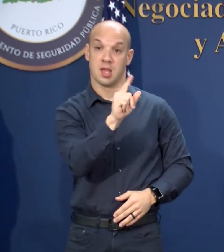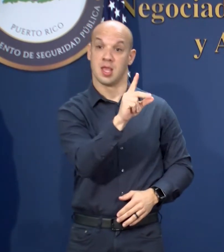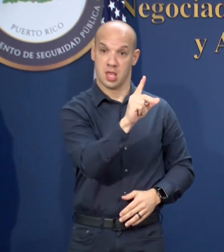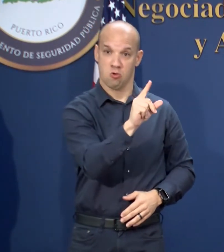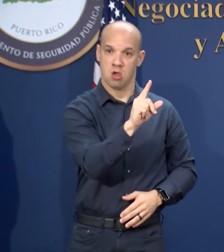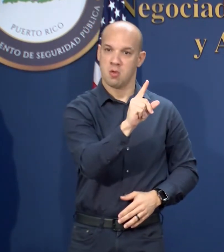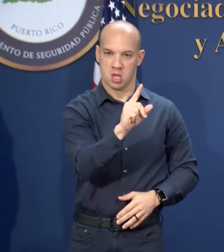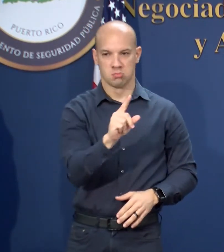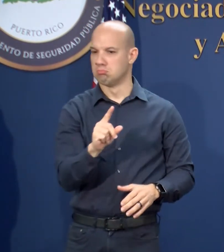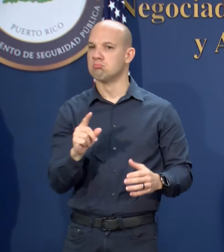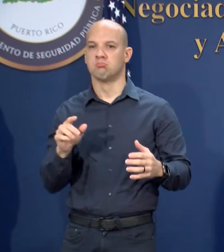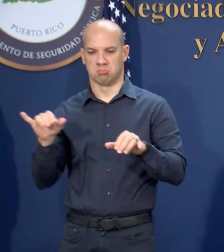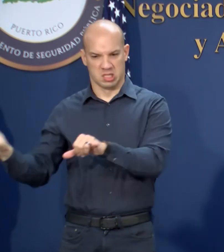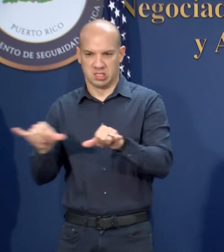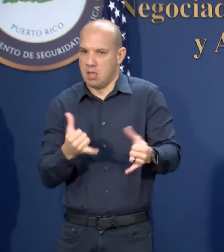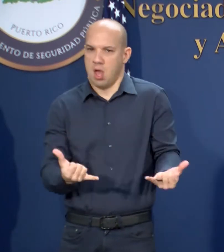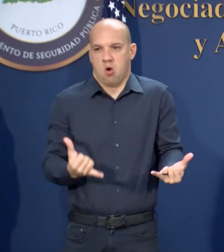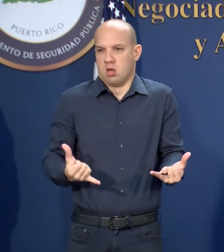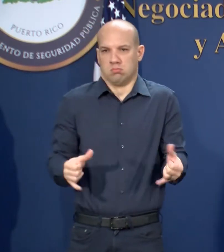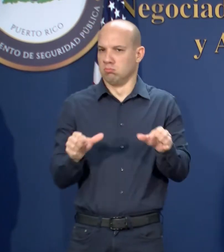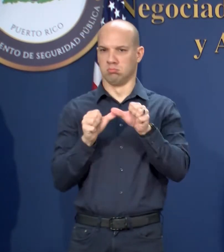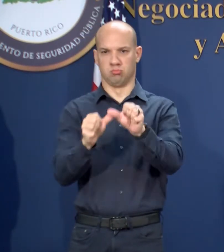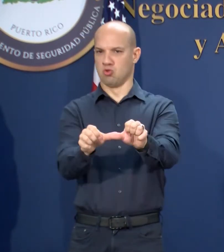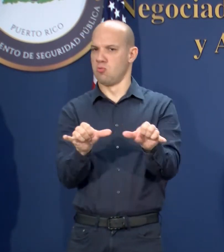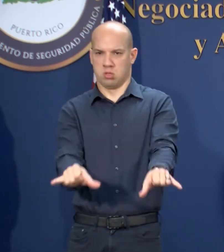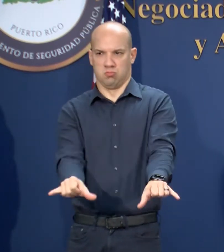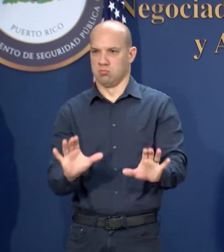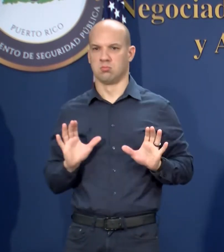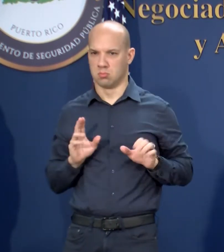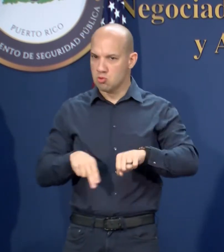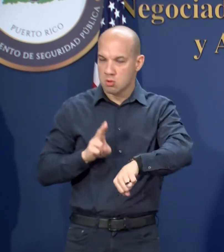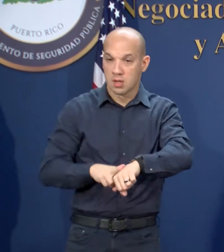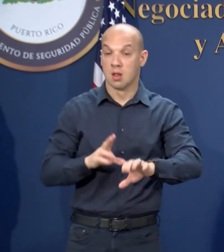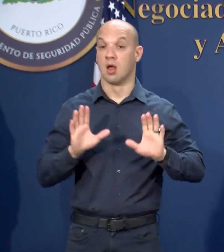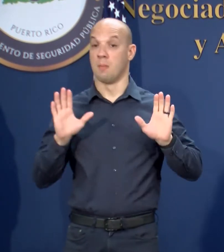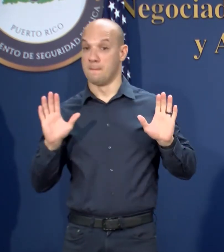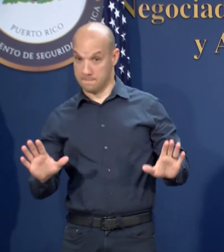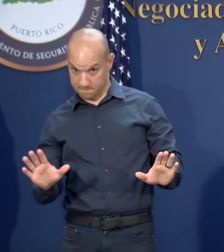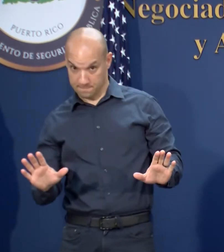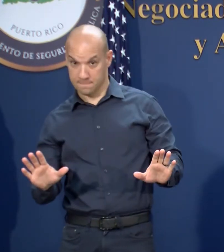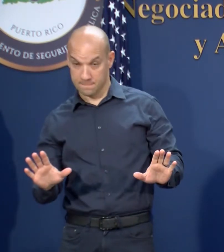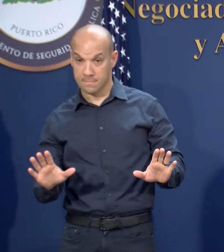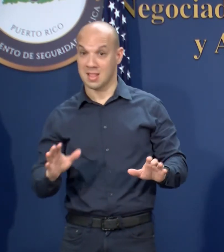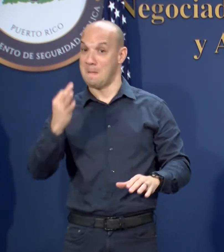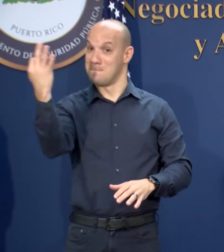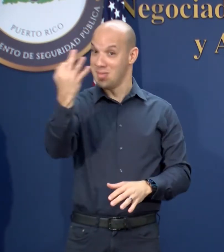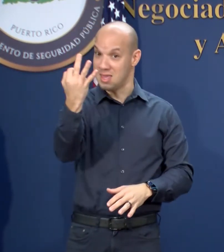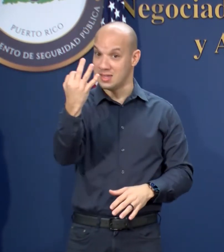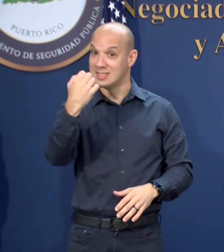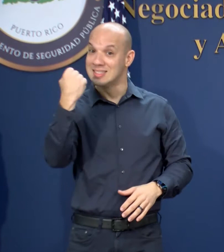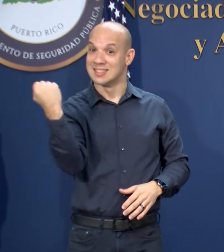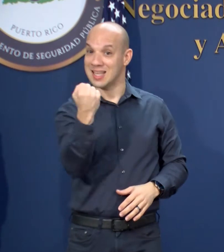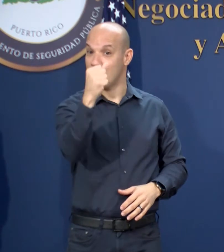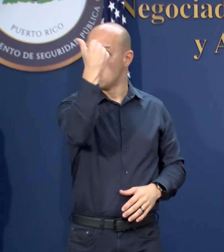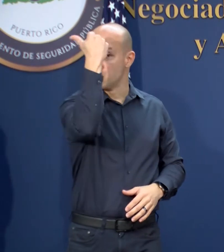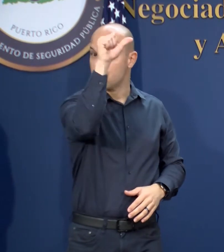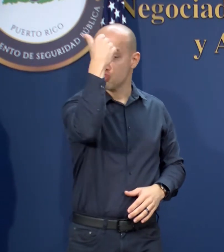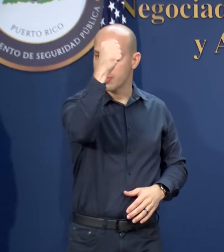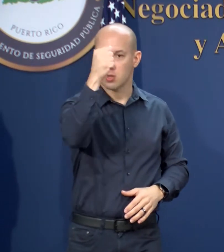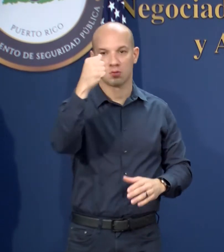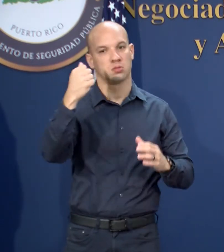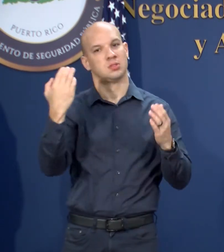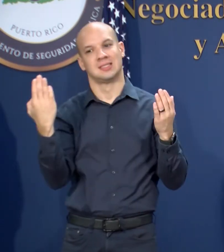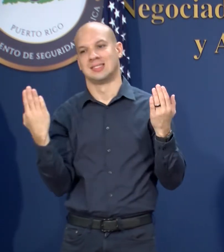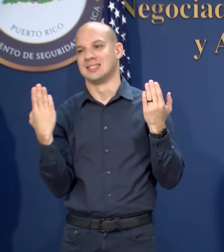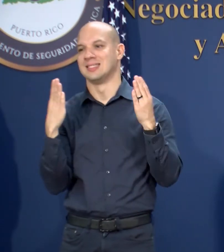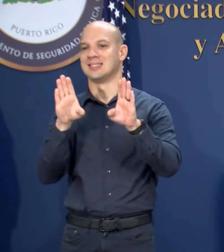tal y como está ahora mismo en vigencia. Pero viernes, sábado y domingo deberán